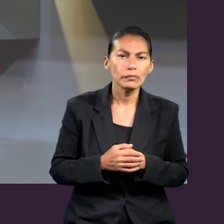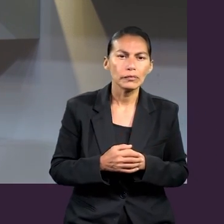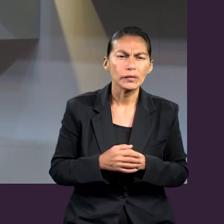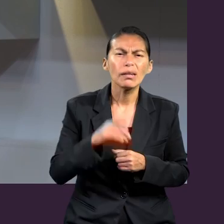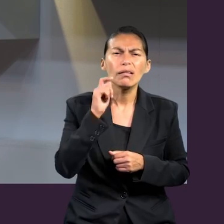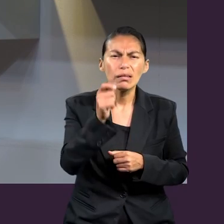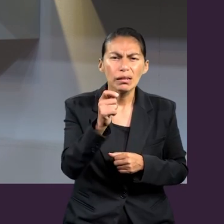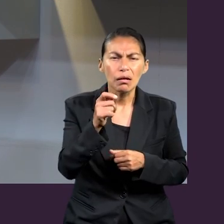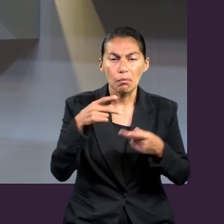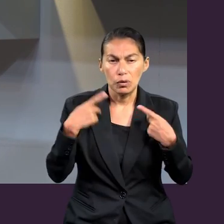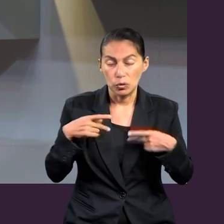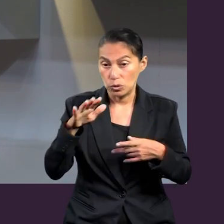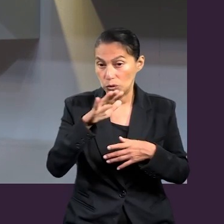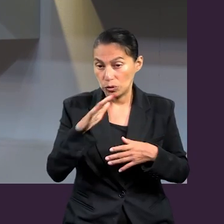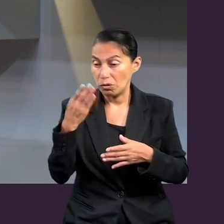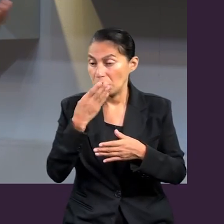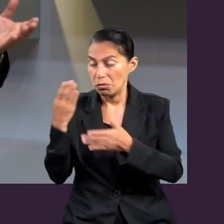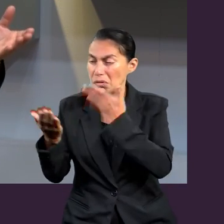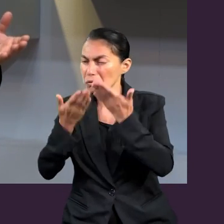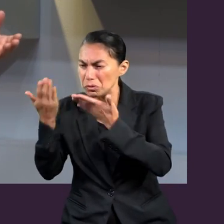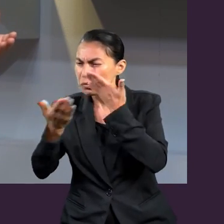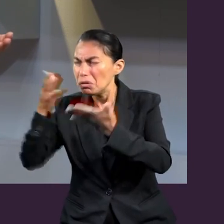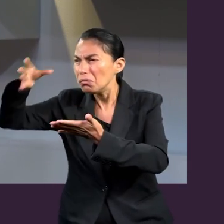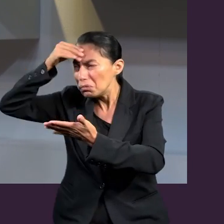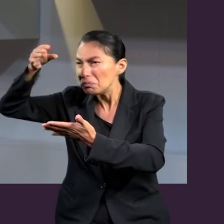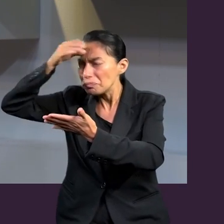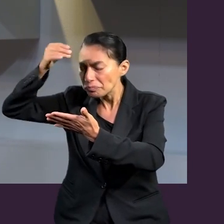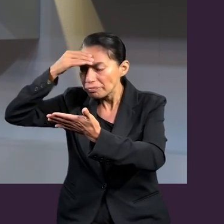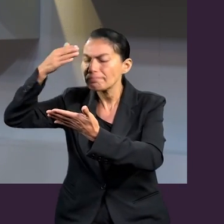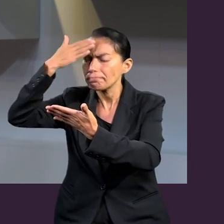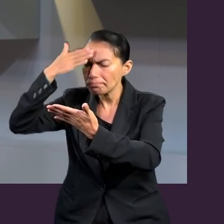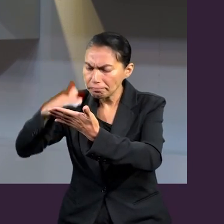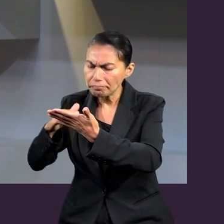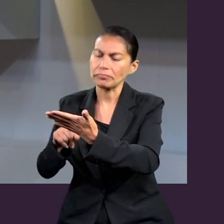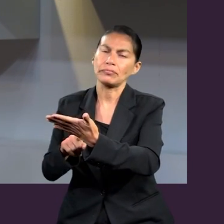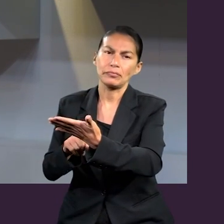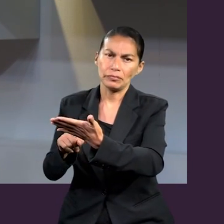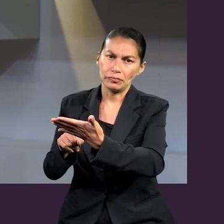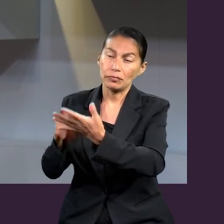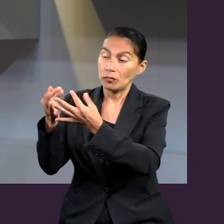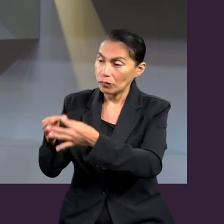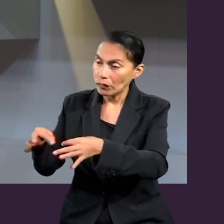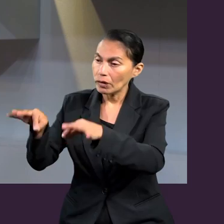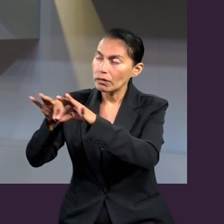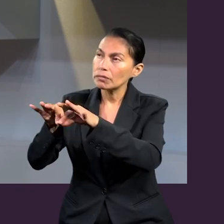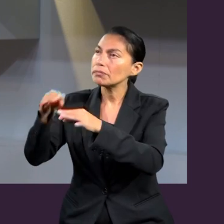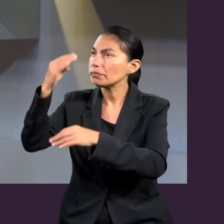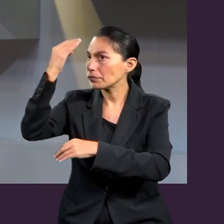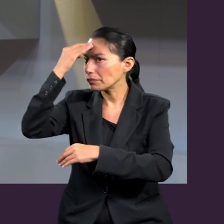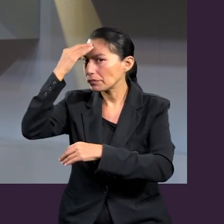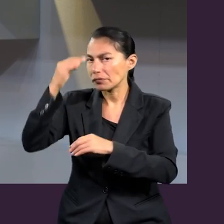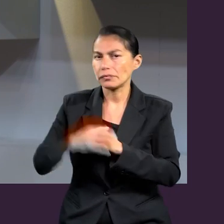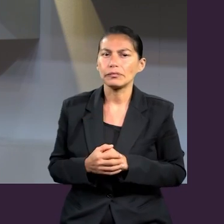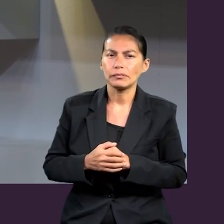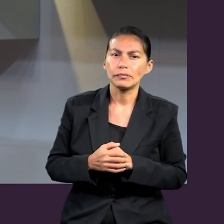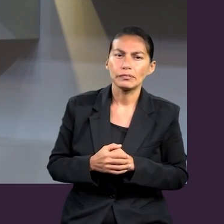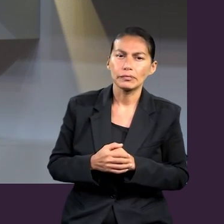que los miembros de la iglesia deben conocer, deben tener un conocimiento. Estás enfatizando la importancia del conocimiento. Y sí, el